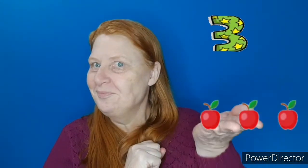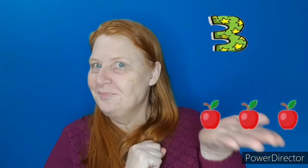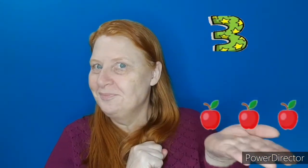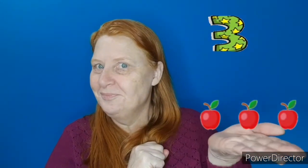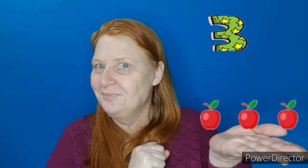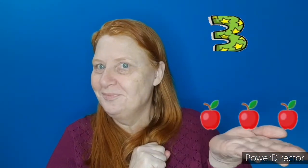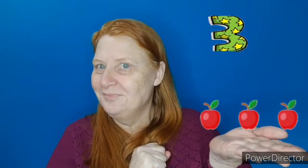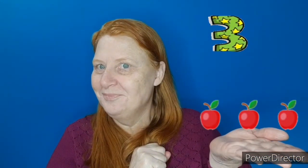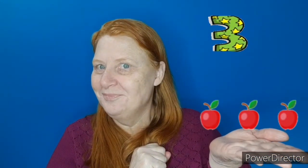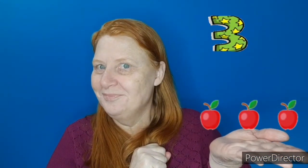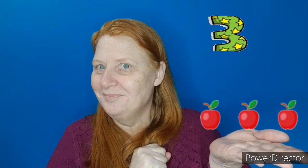Três maçãs.